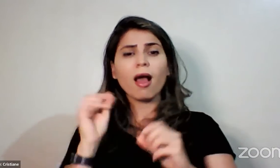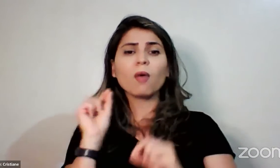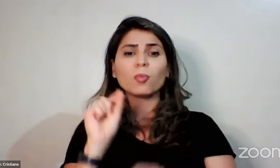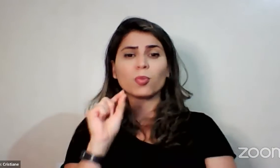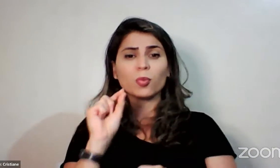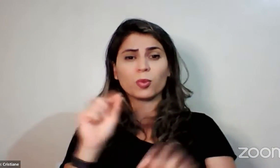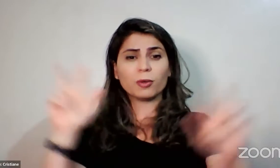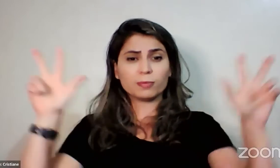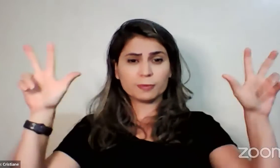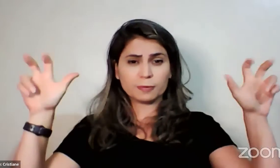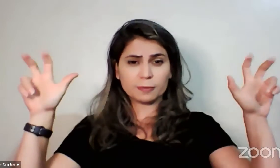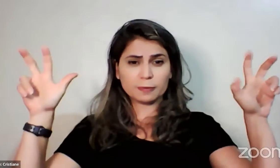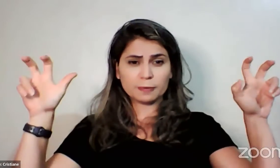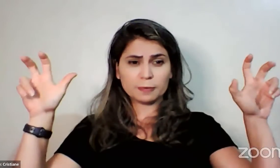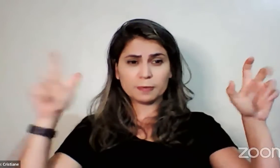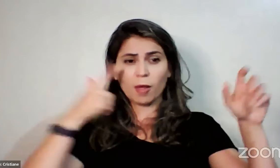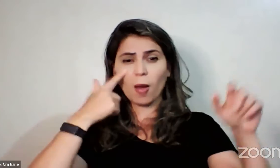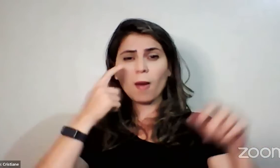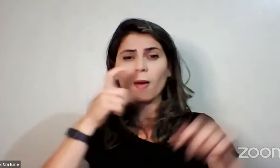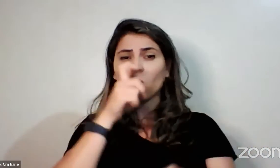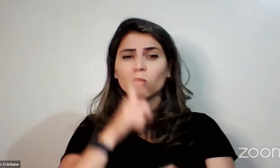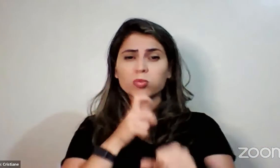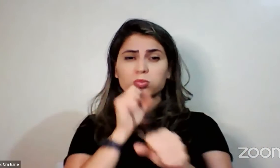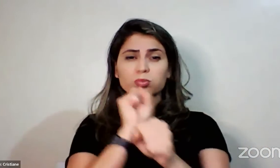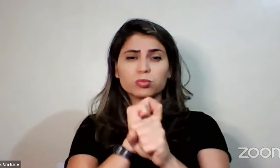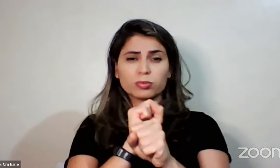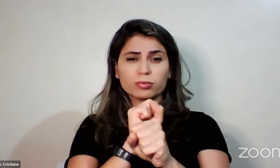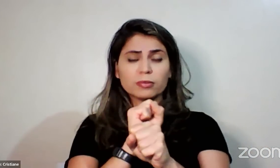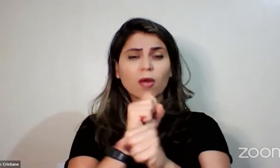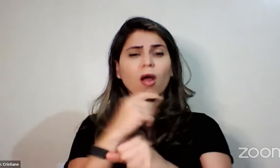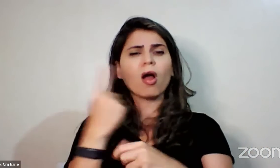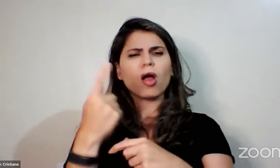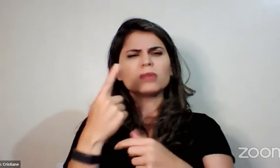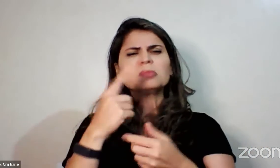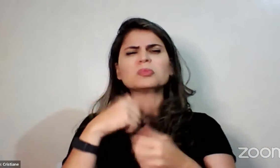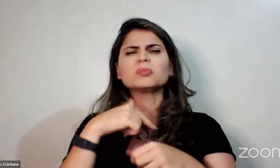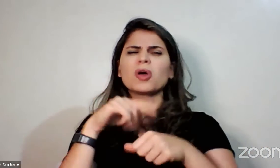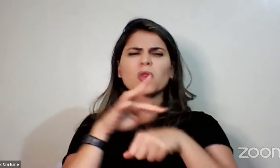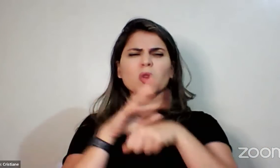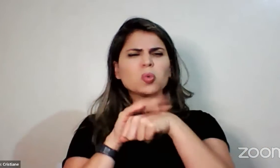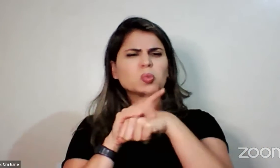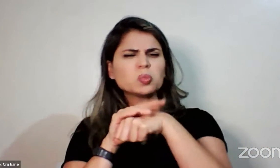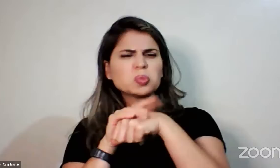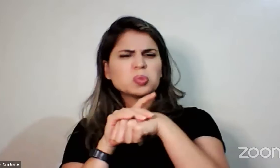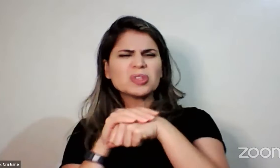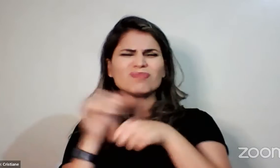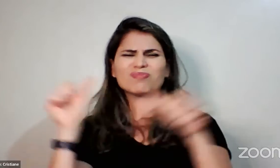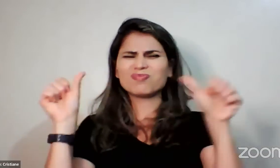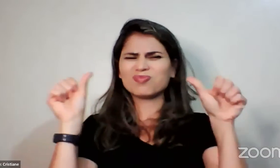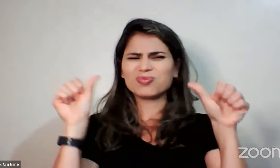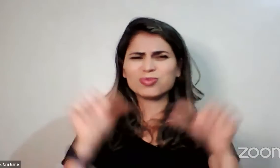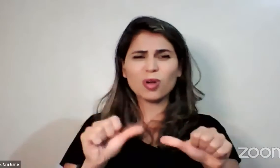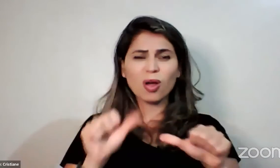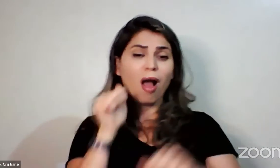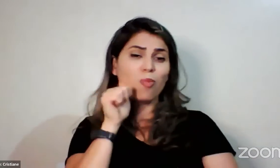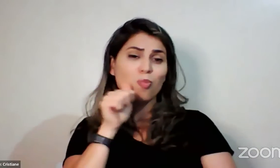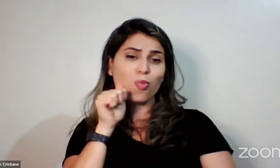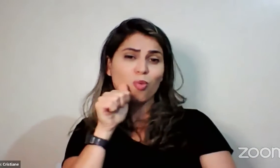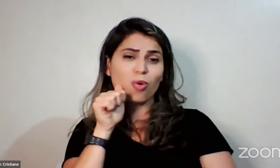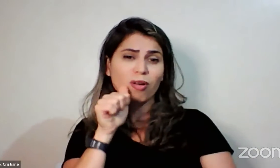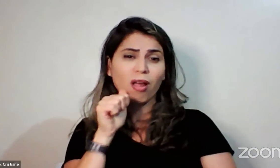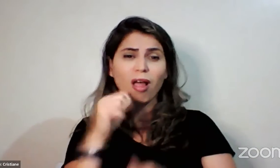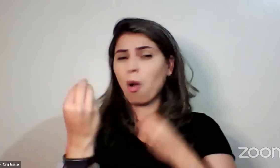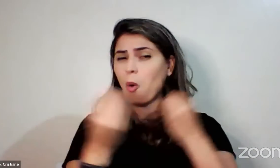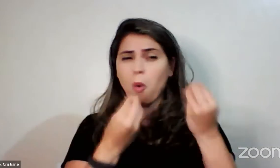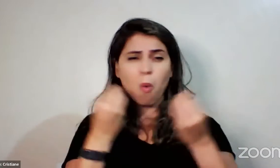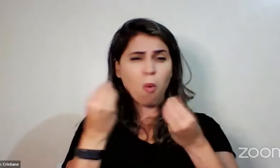a menopausa, sobre os problemas que esse momento da vida traz para a mulher.